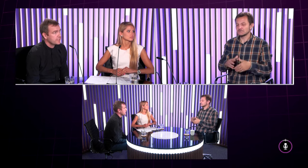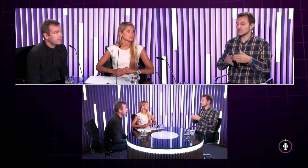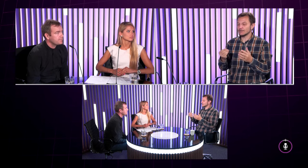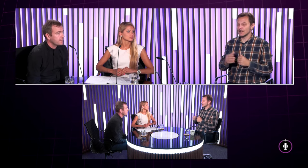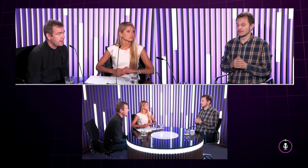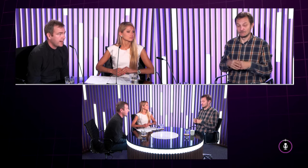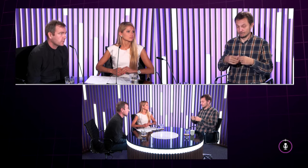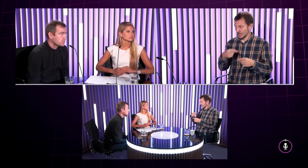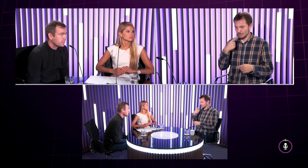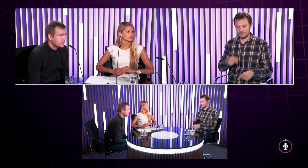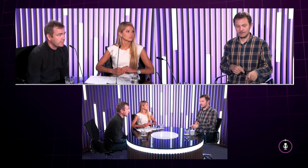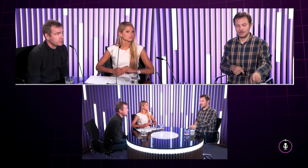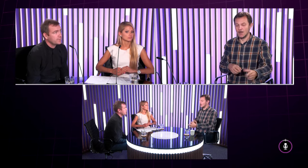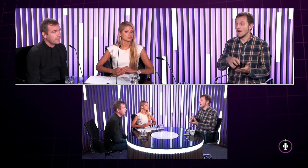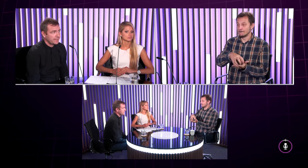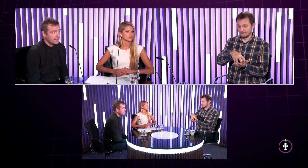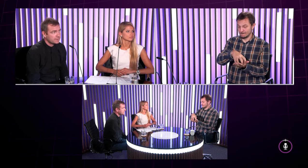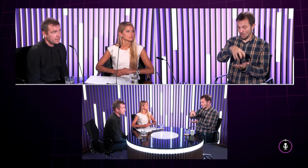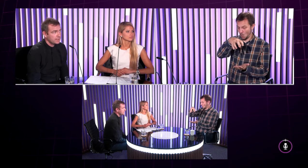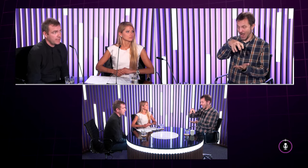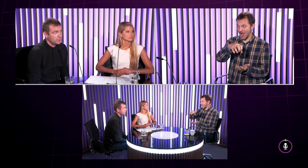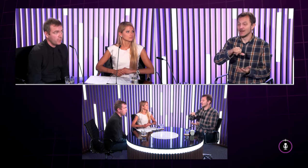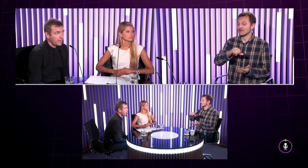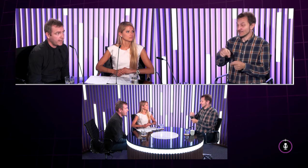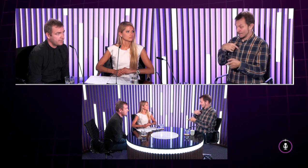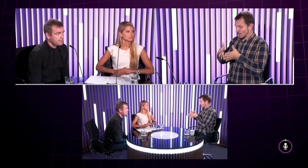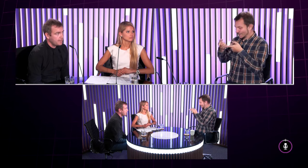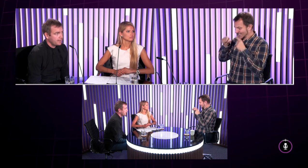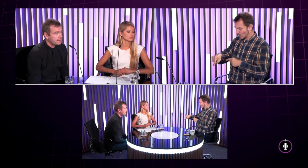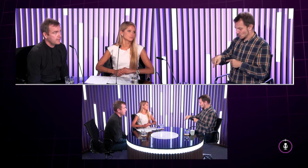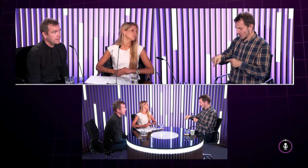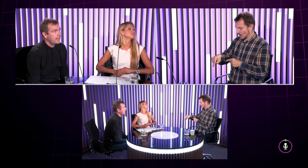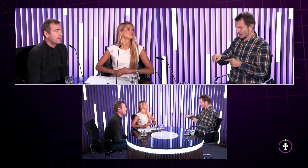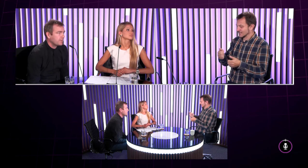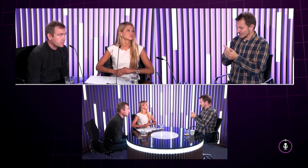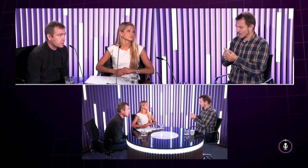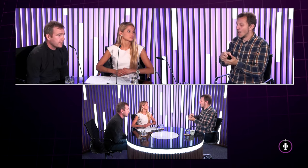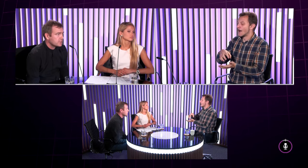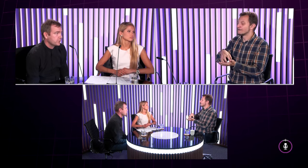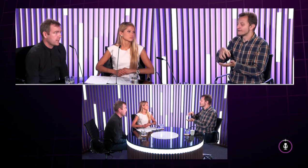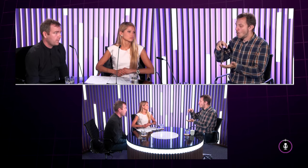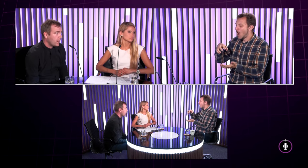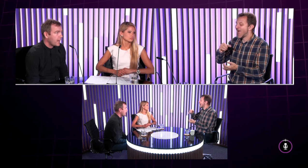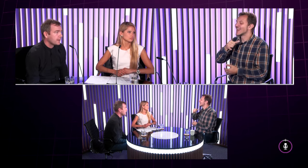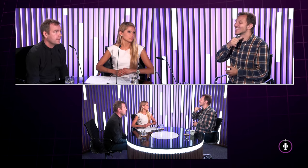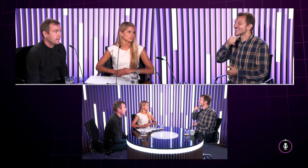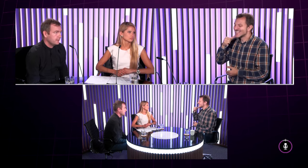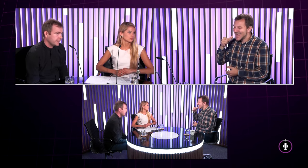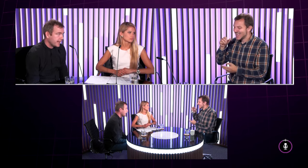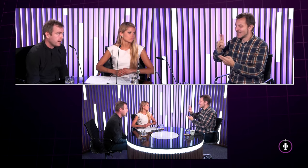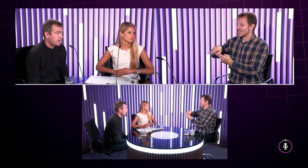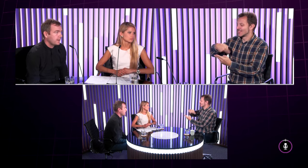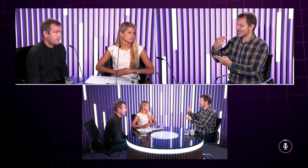slovenského jazyka aj od posunkovanej slovenčiny poviem príklad je tu pohár hej, tá predposunkovaná slovenčina pohár